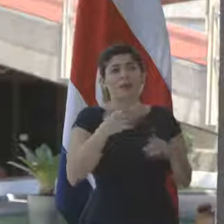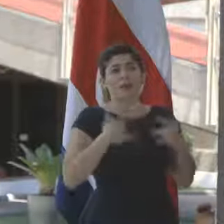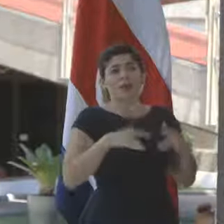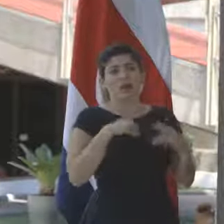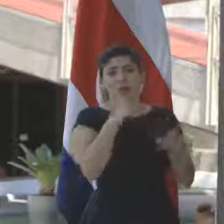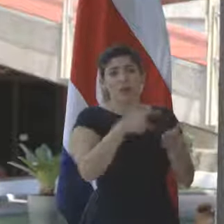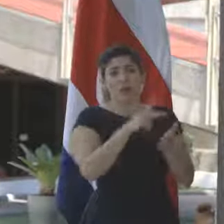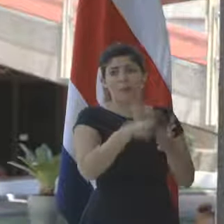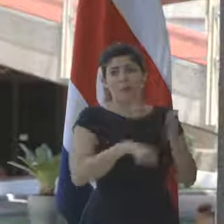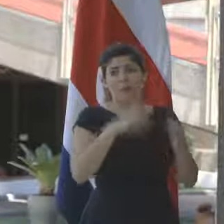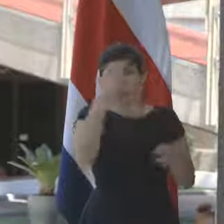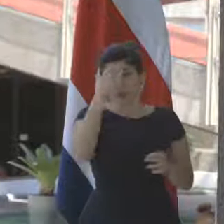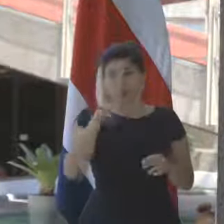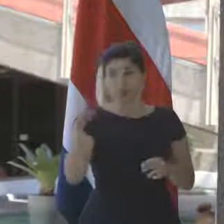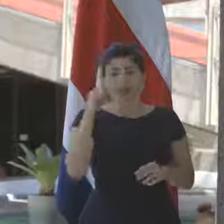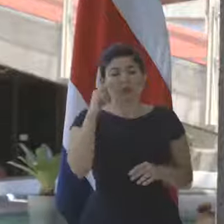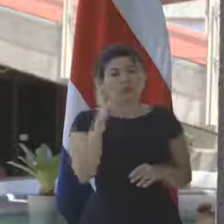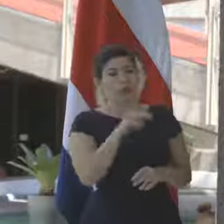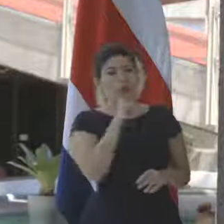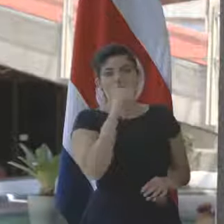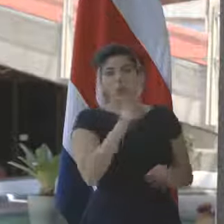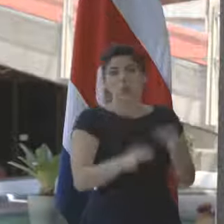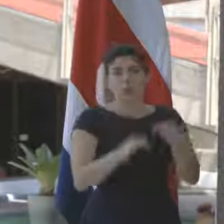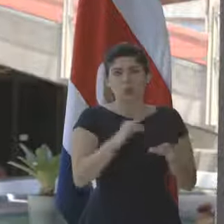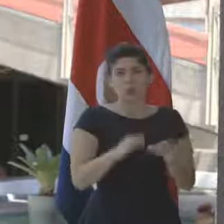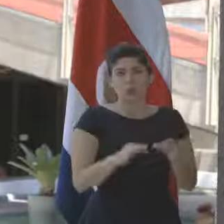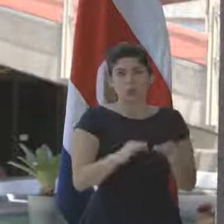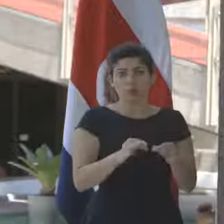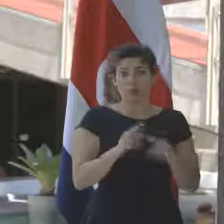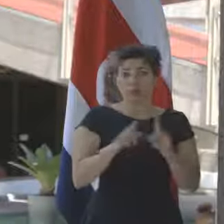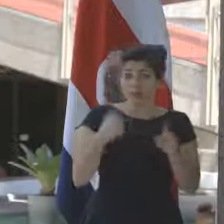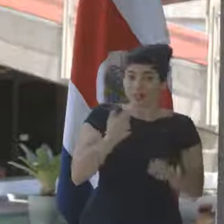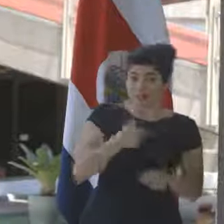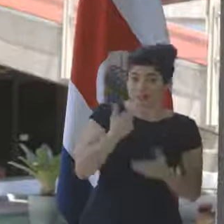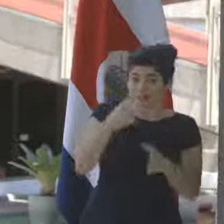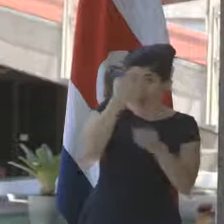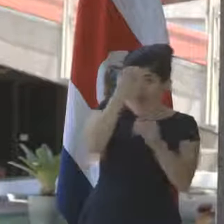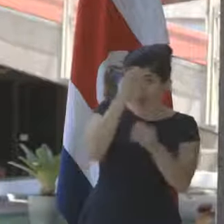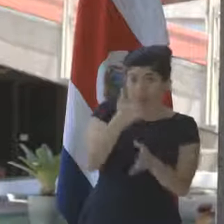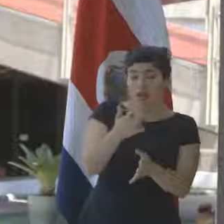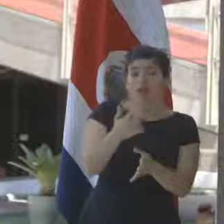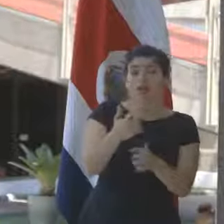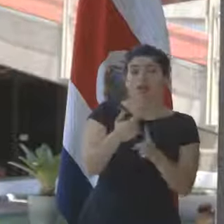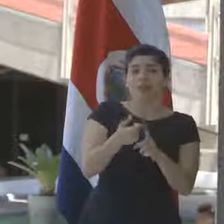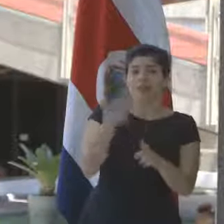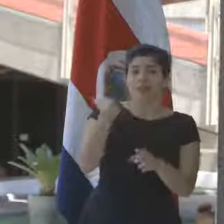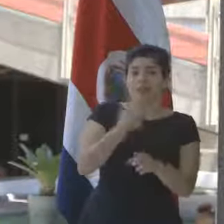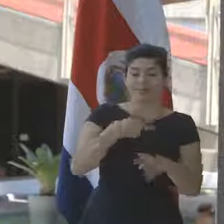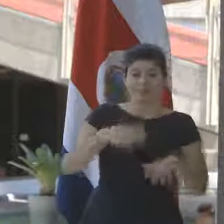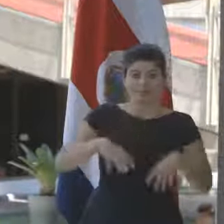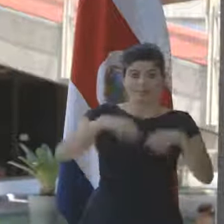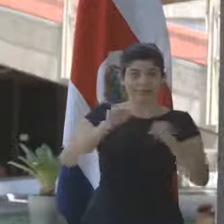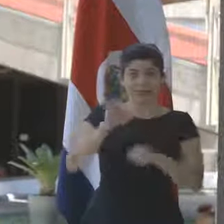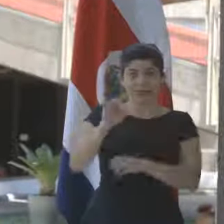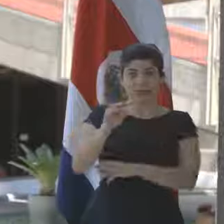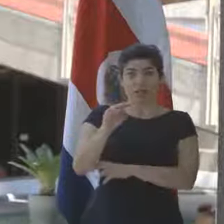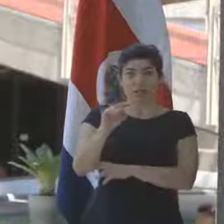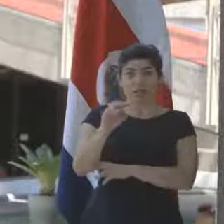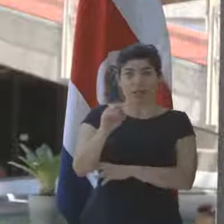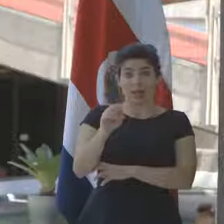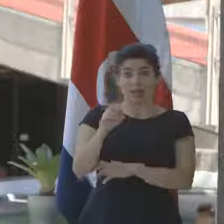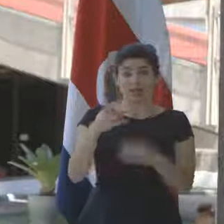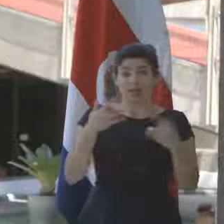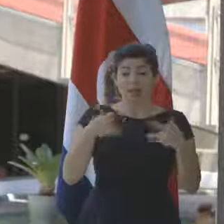ven como un indicador de injusticia. Como lo hemos mencionado desde que tomamos posesión el 8 de mayo, la